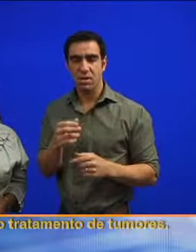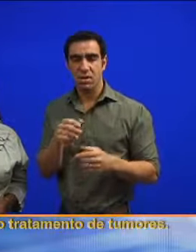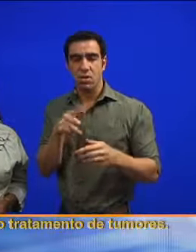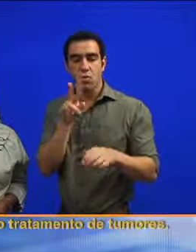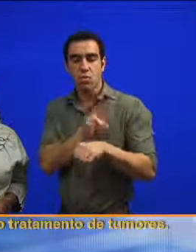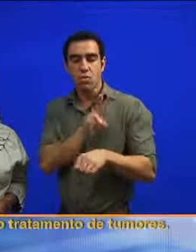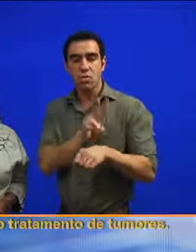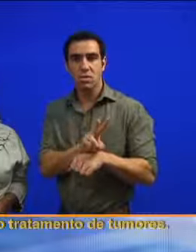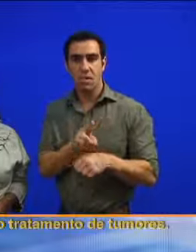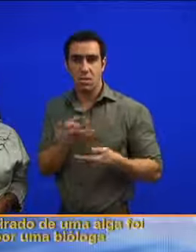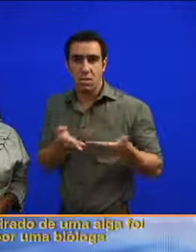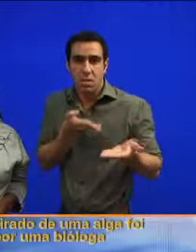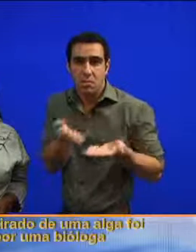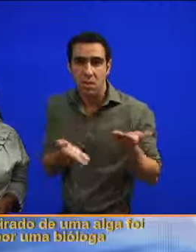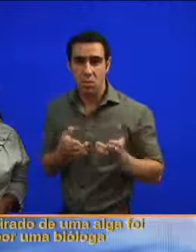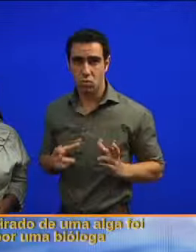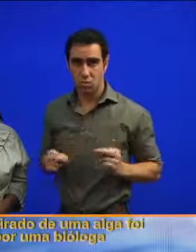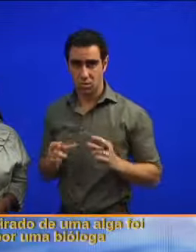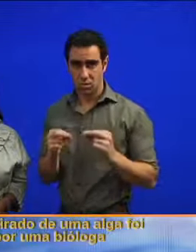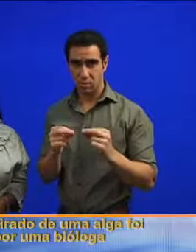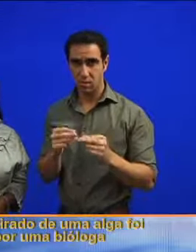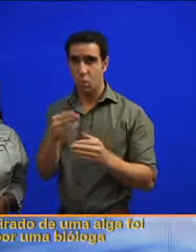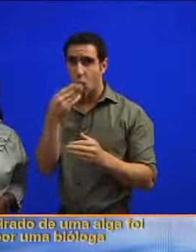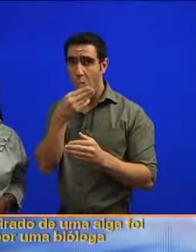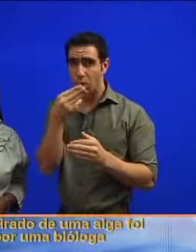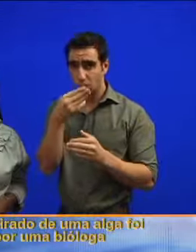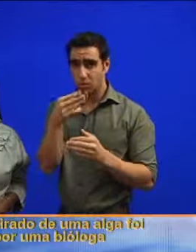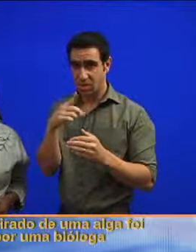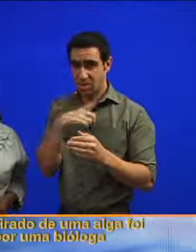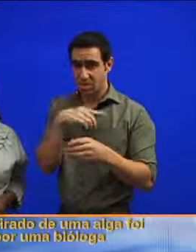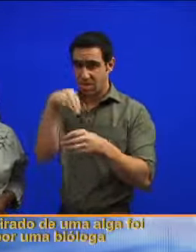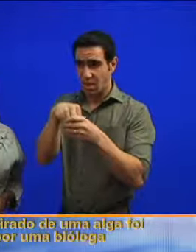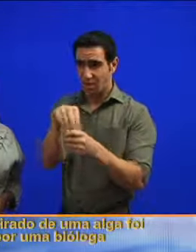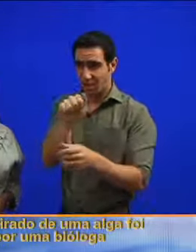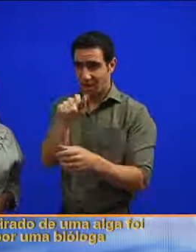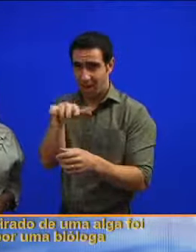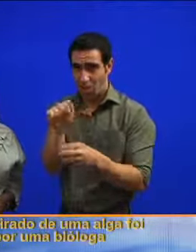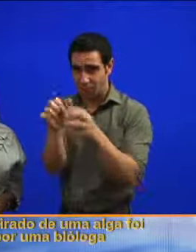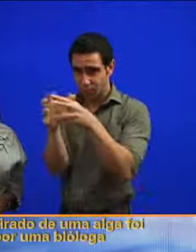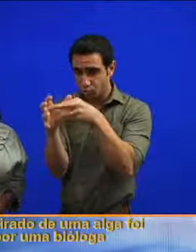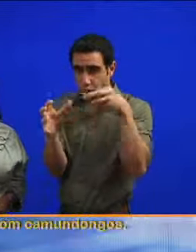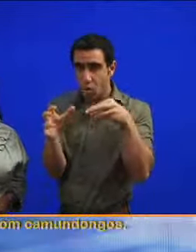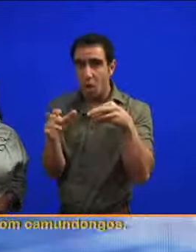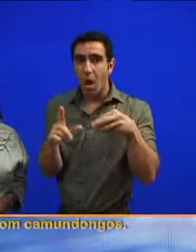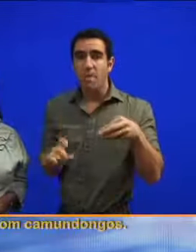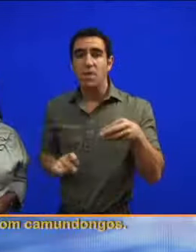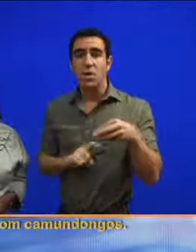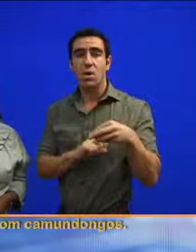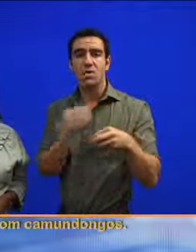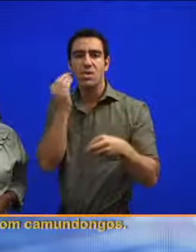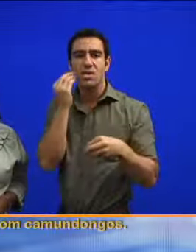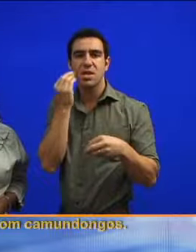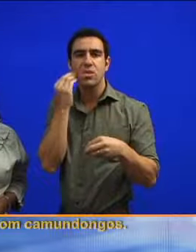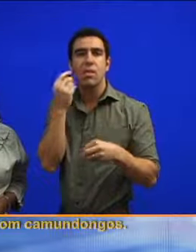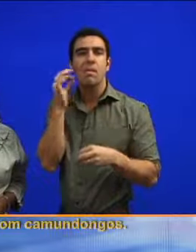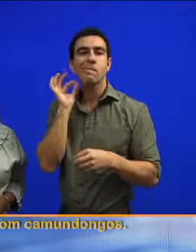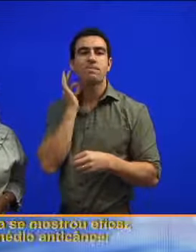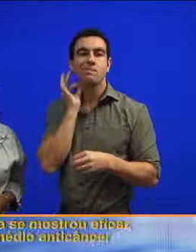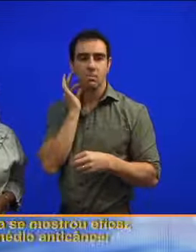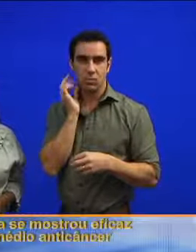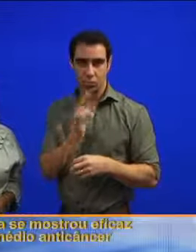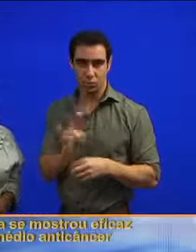tratamento de tumores. Um açúcar retirado de uma alga foi usado por uma bióloga em testes com camundongos.